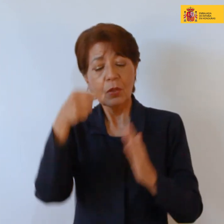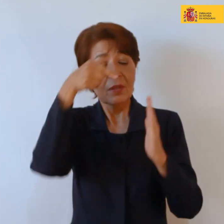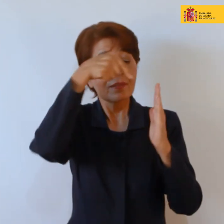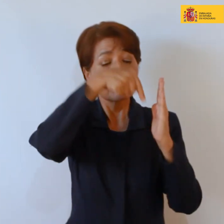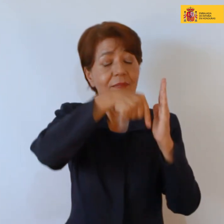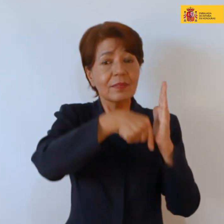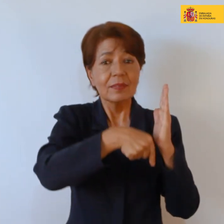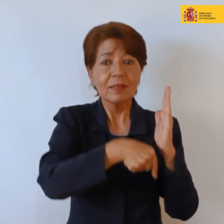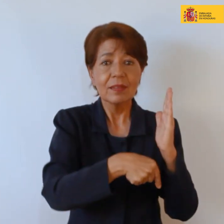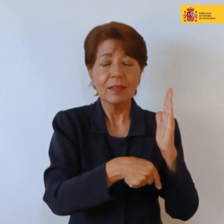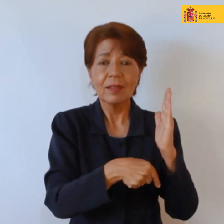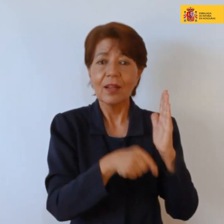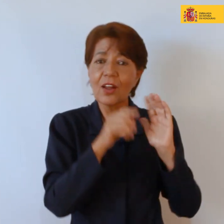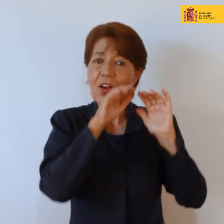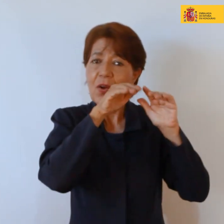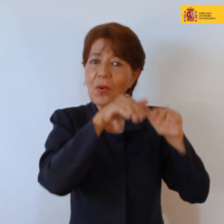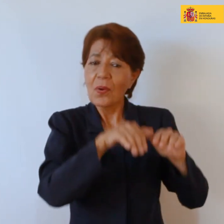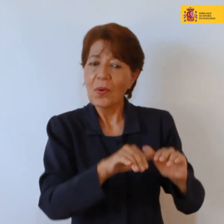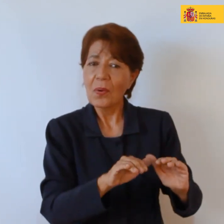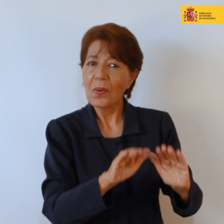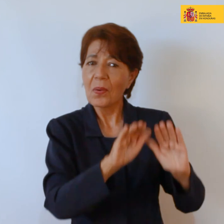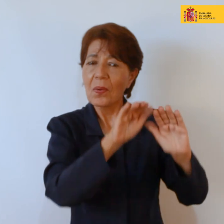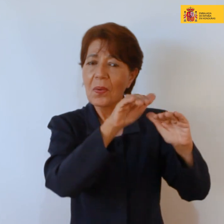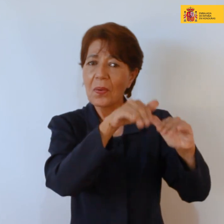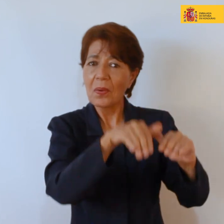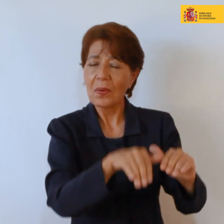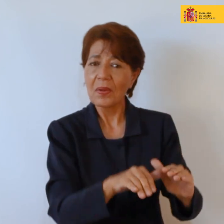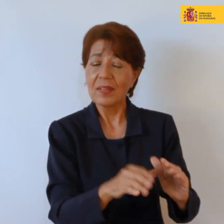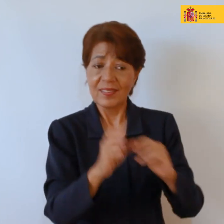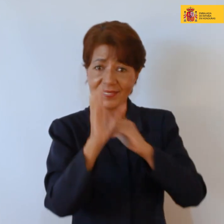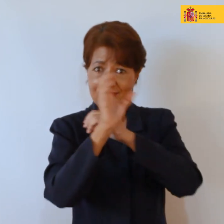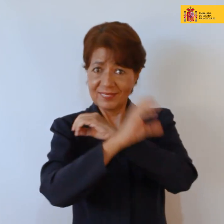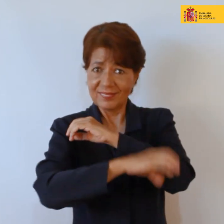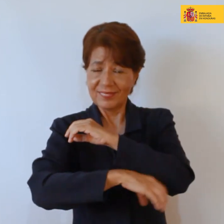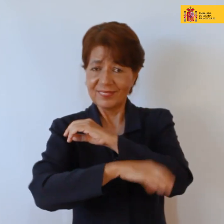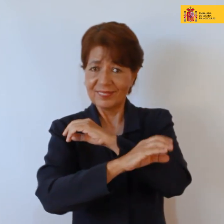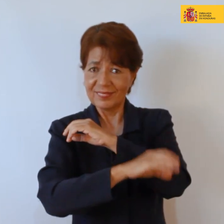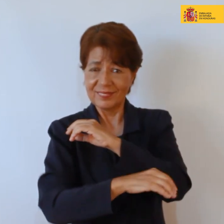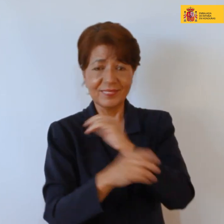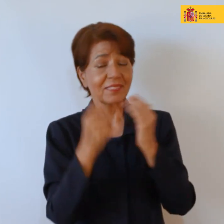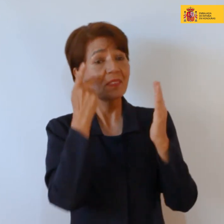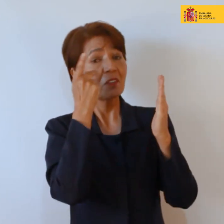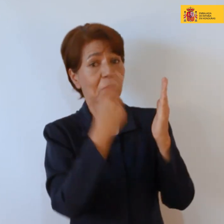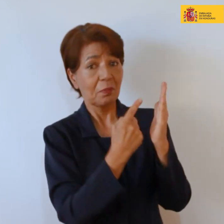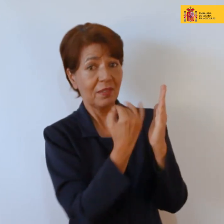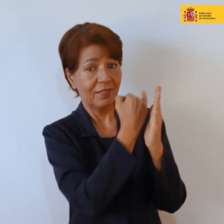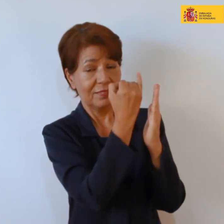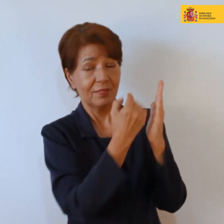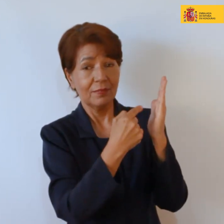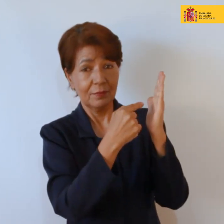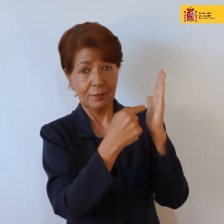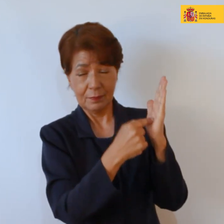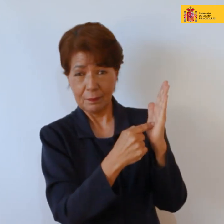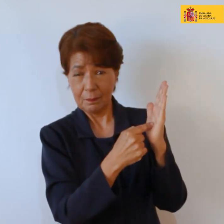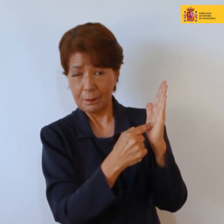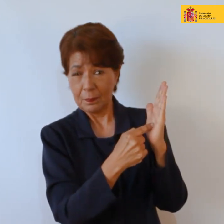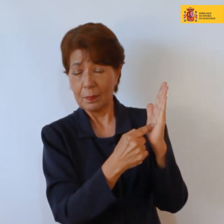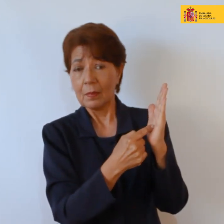bajo el agua como si estuvieran bajo el mar de Cedeño y todas están